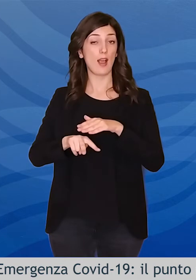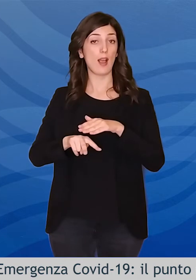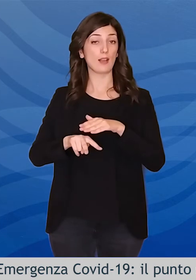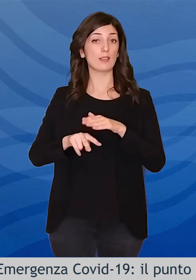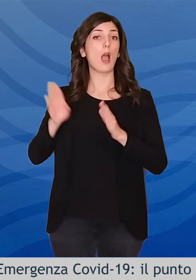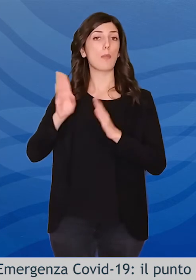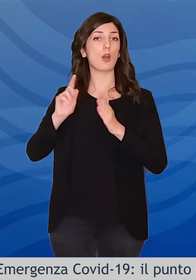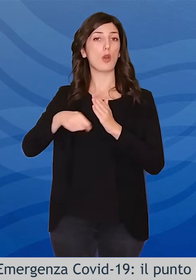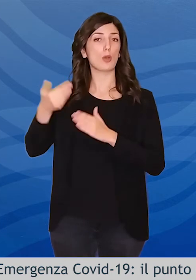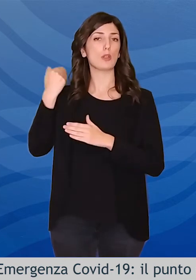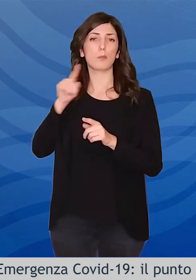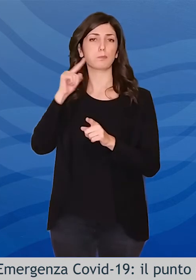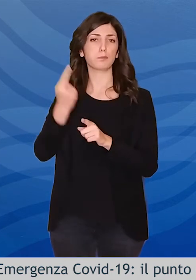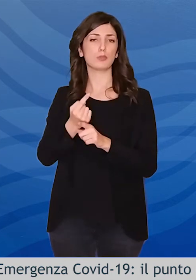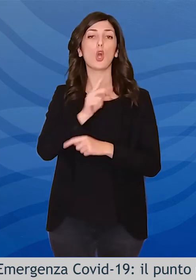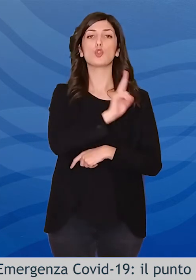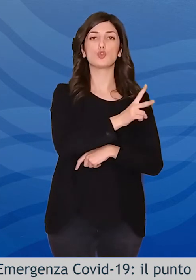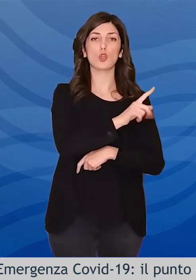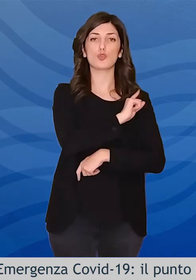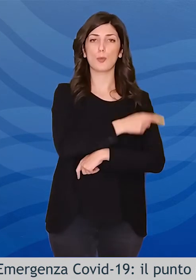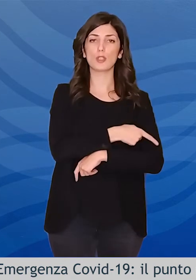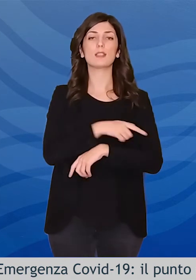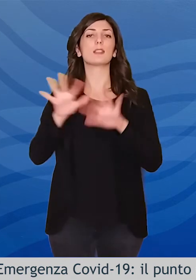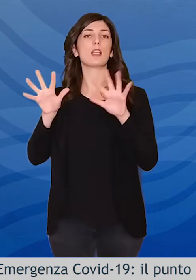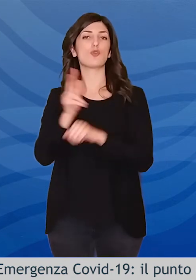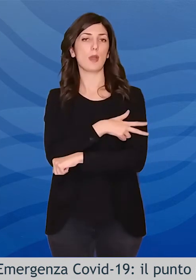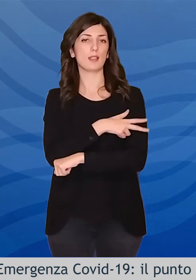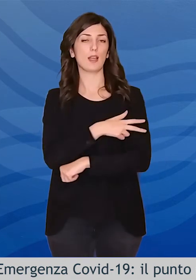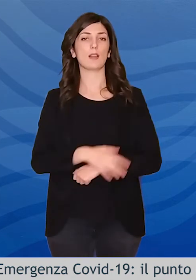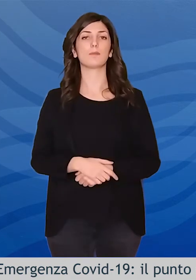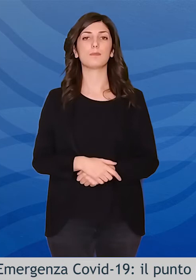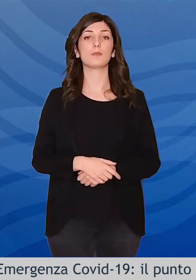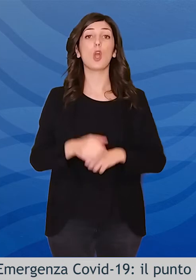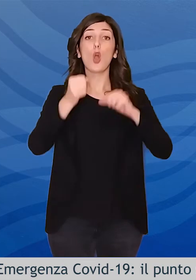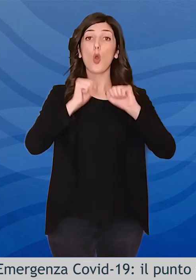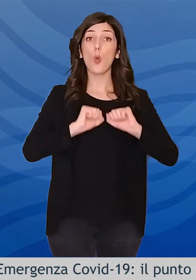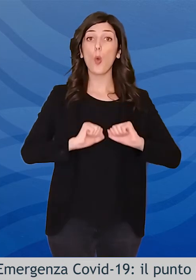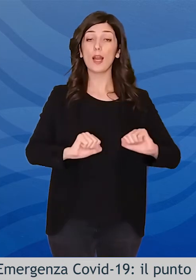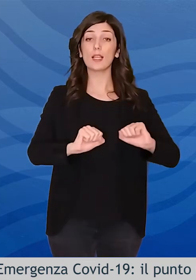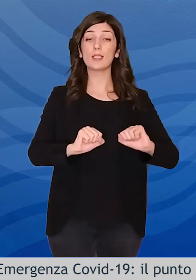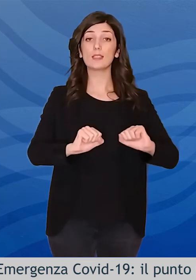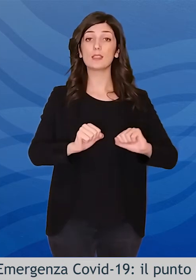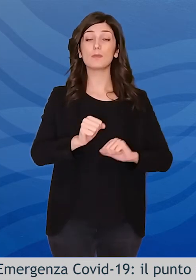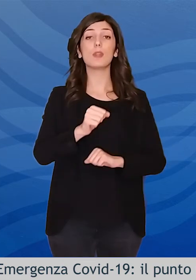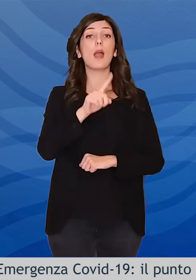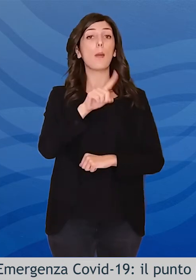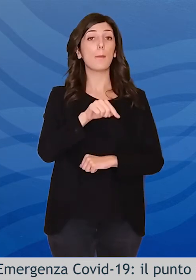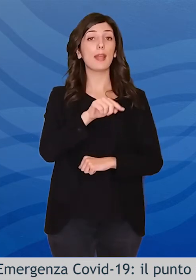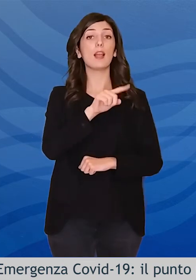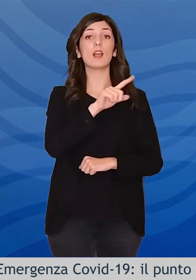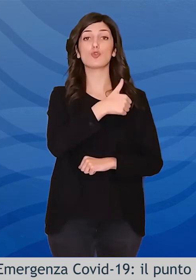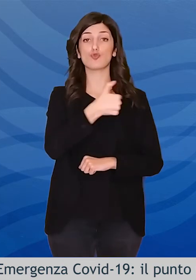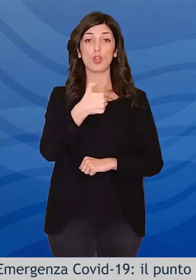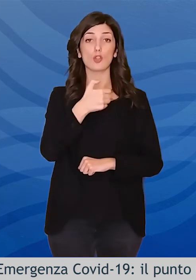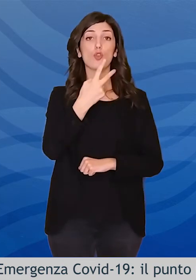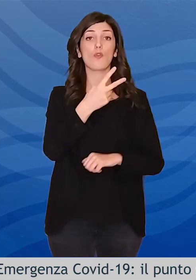precedente bollettino. 12 pazienti a Potenza e 10 a Matera. I guariti rimangono 1129